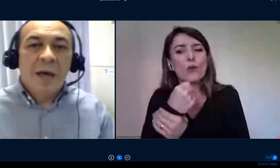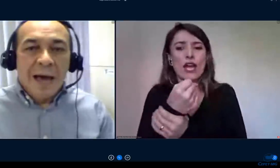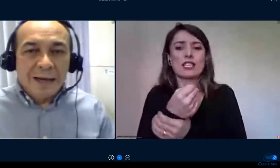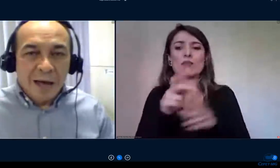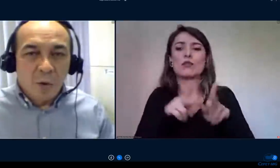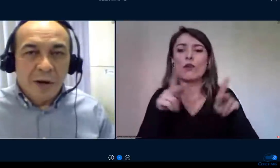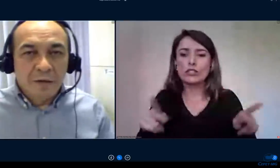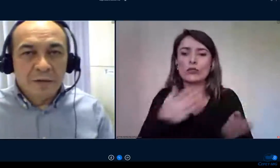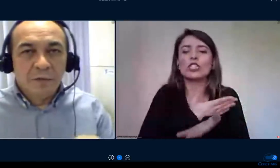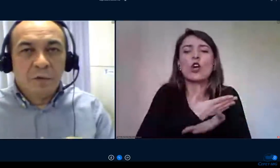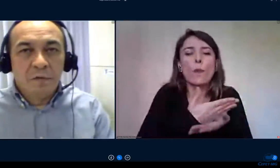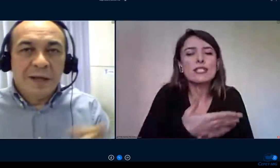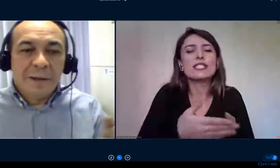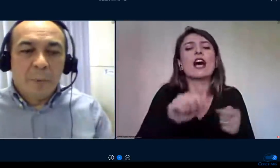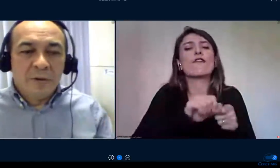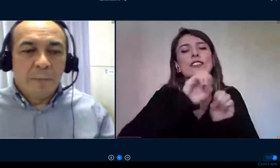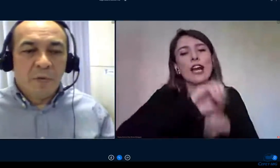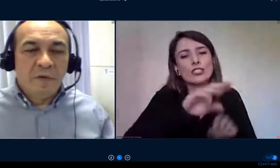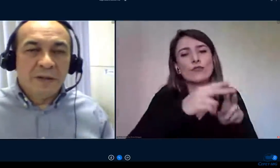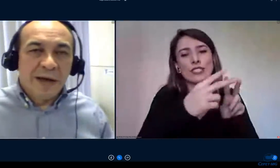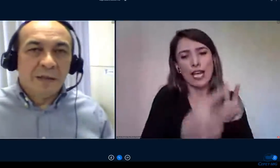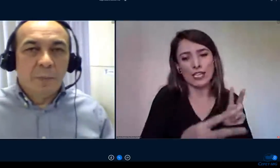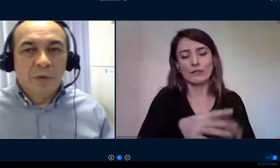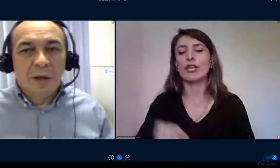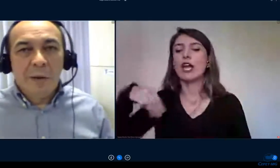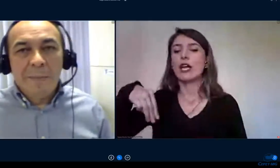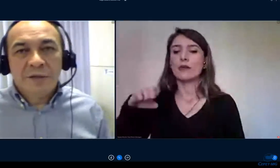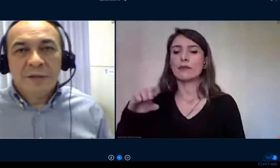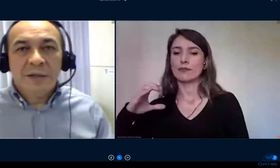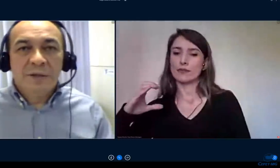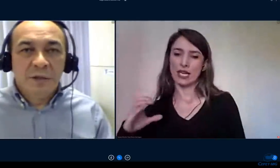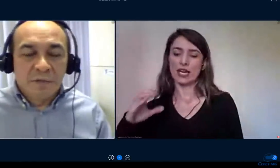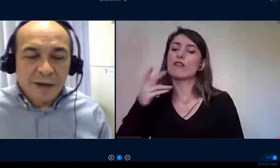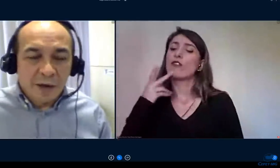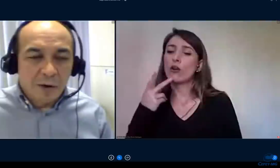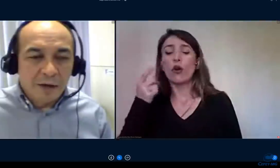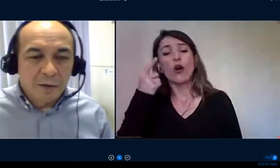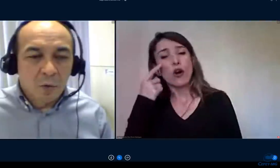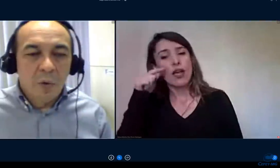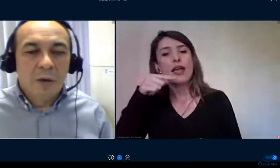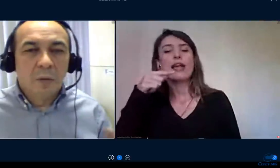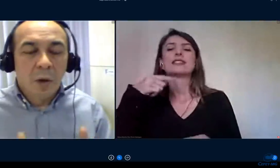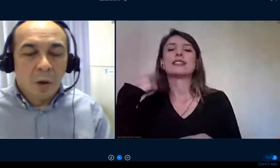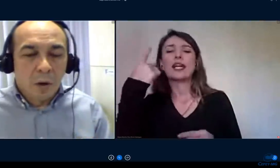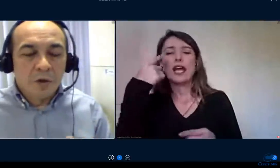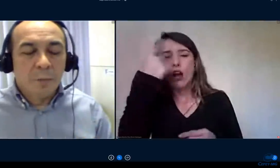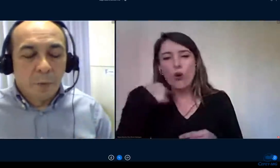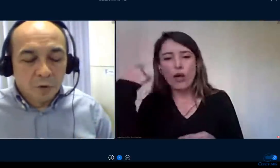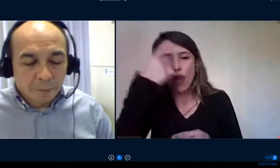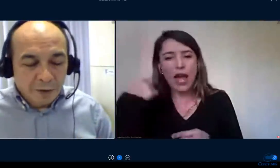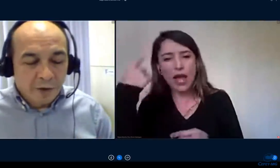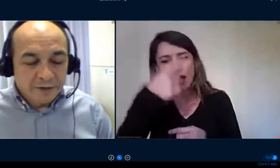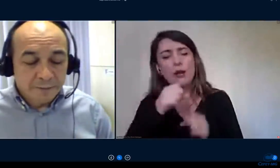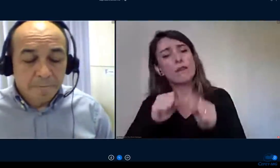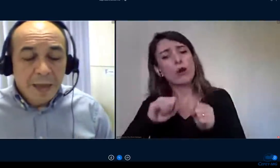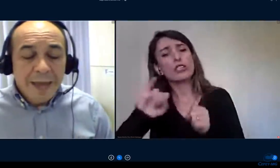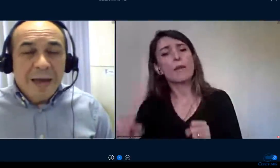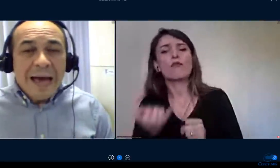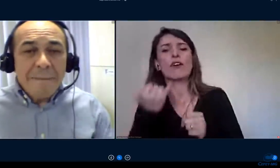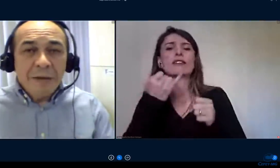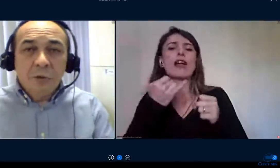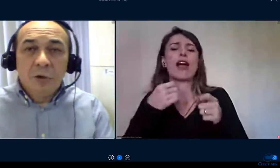diz a carga horária desenvolvida ela pode ser aproveitada porque não é mais deletiva, é carga horária de currículo. Ótimo, ponto para nós.